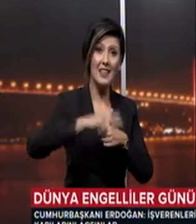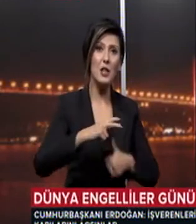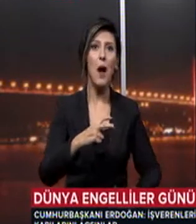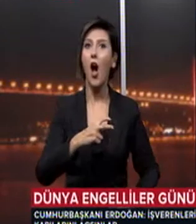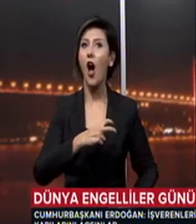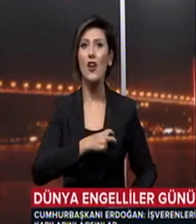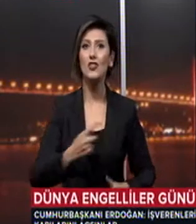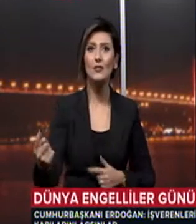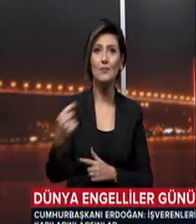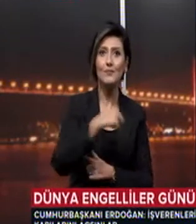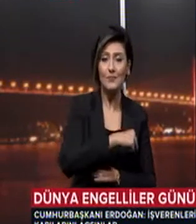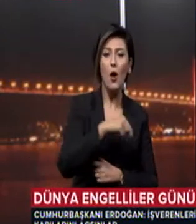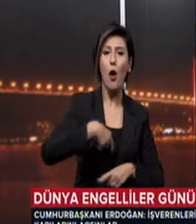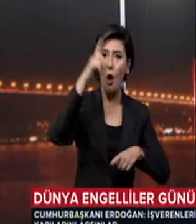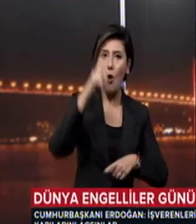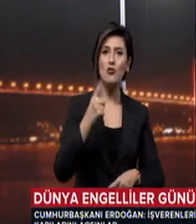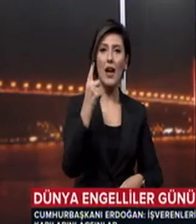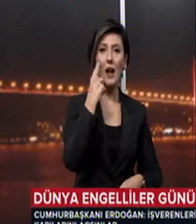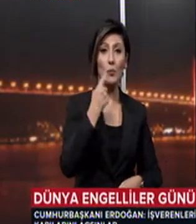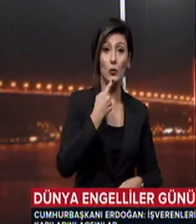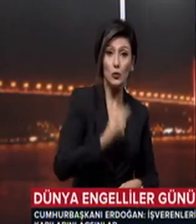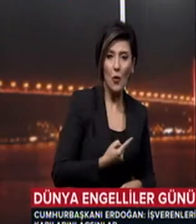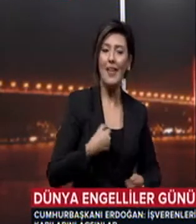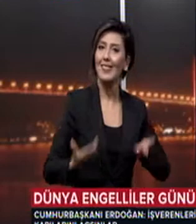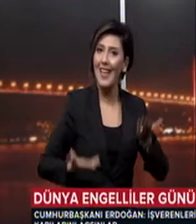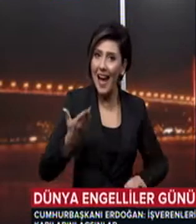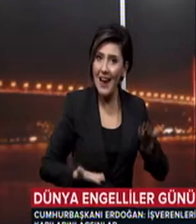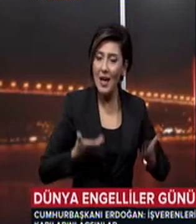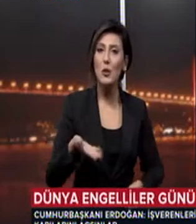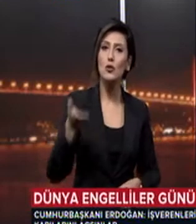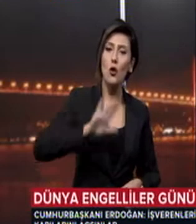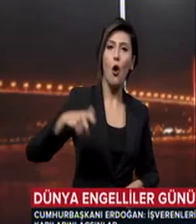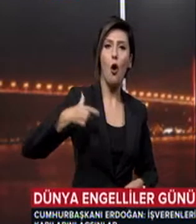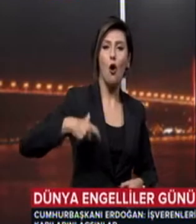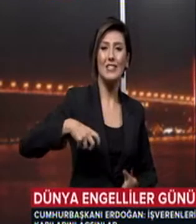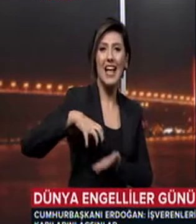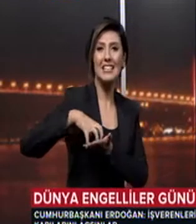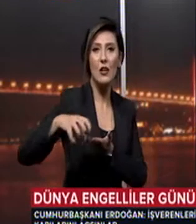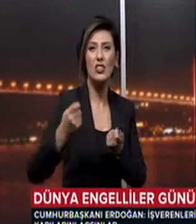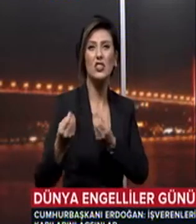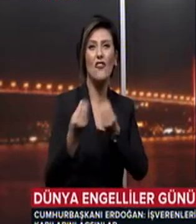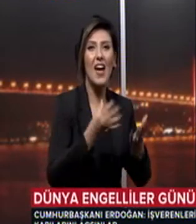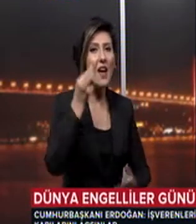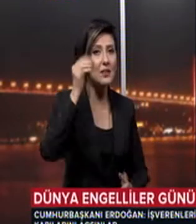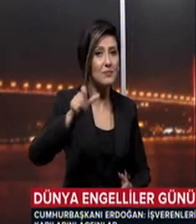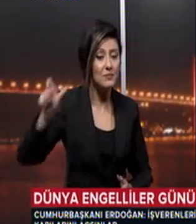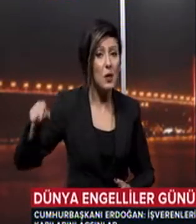şekilde önce kamuda diyoruz değerlendirelim Ve özel sektörde de işverenlerimiz bu noktada